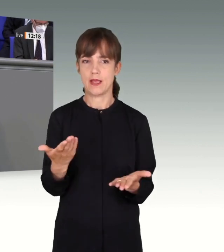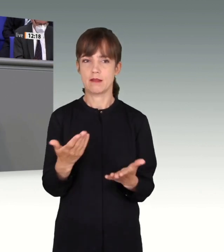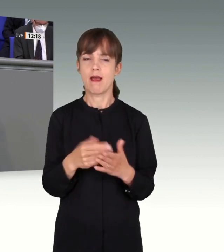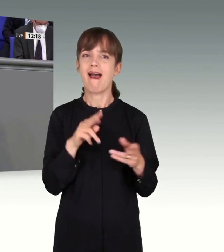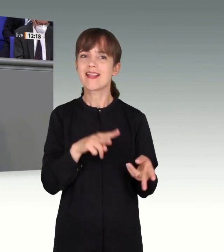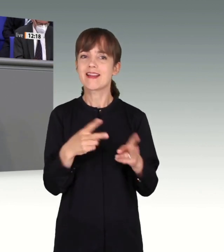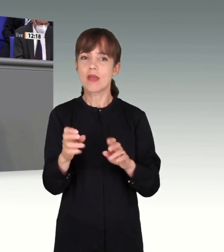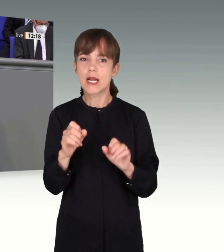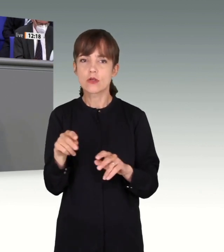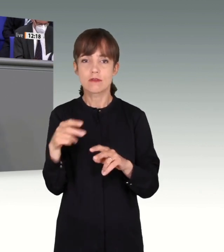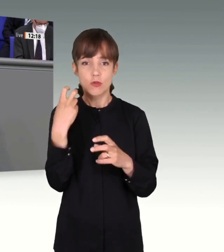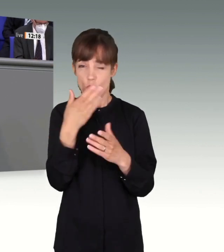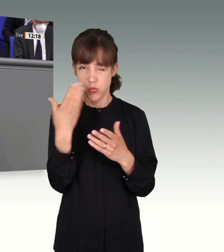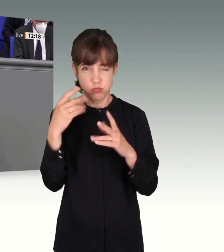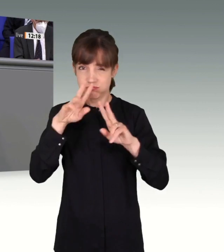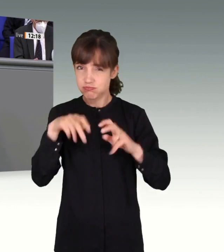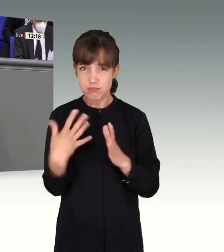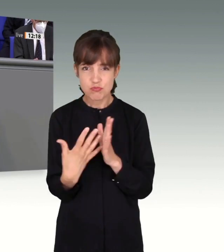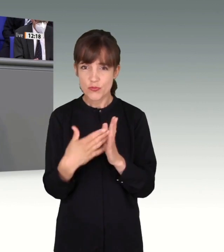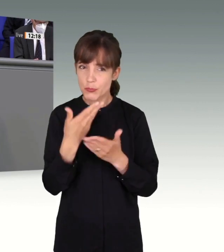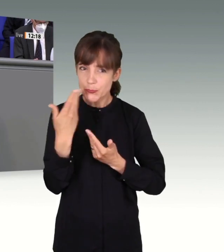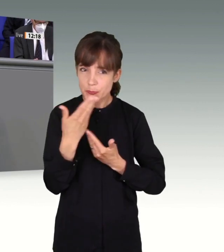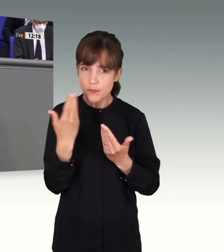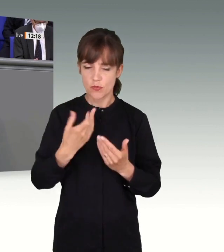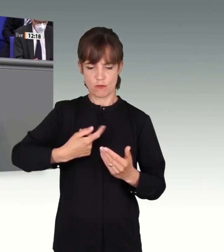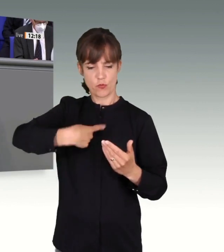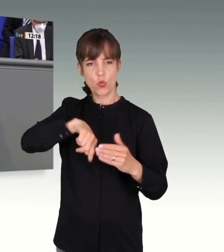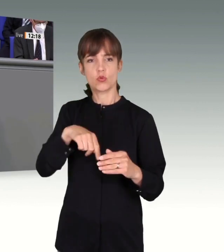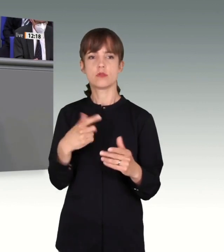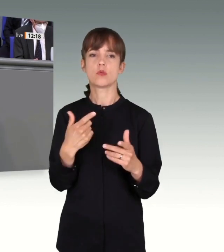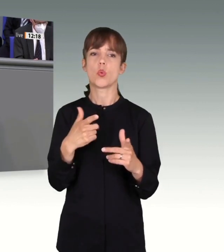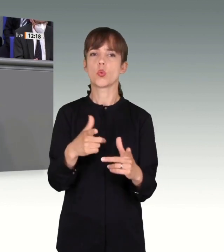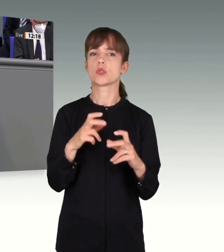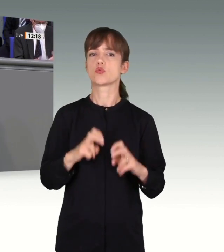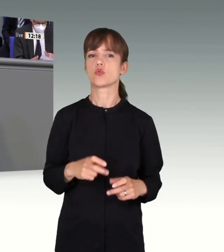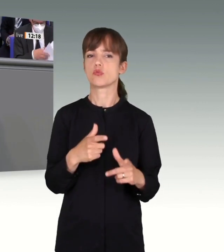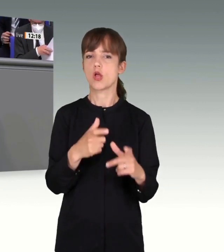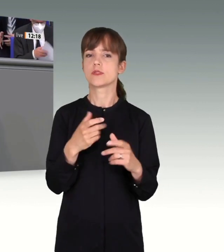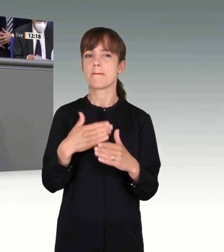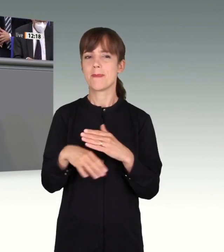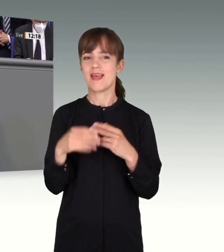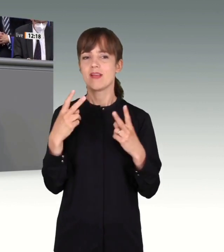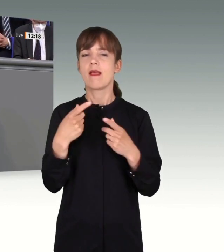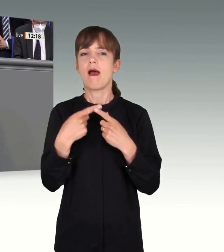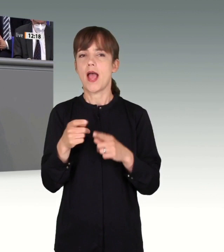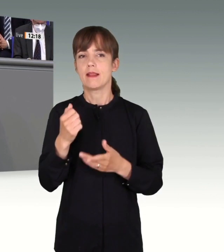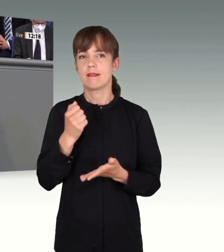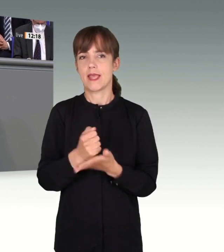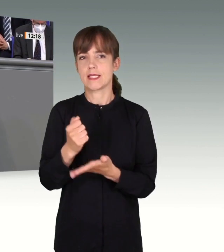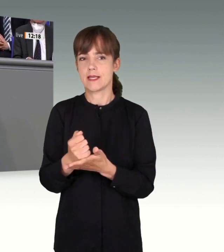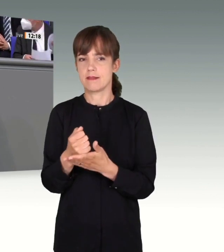überhaupt gar nicht geprüft worden. Für uns als Untersuchungsausschuss war es viel wichtiger, andere Thesen zu hinterfragen.